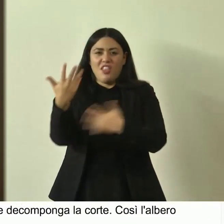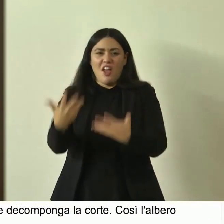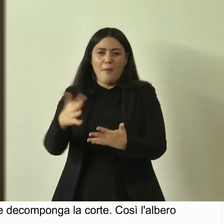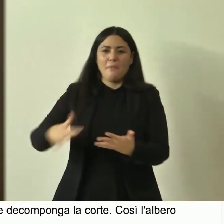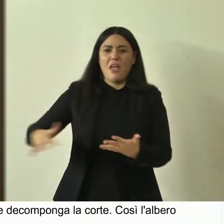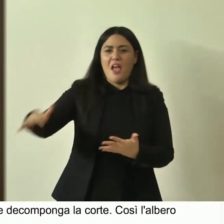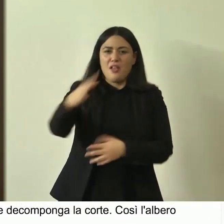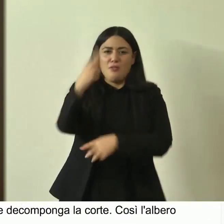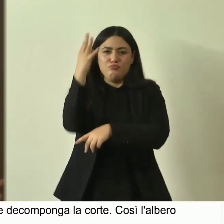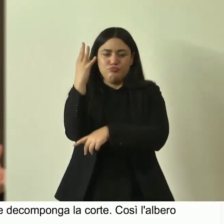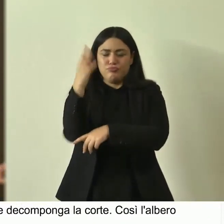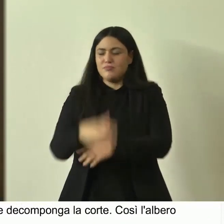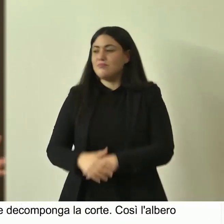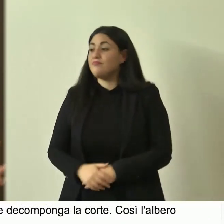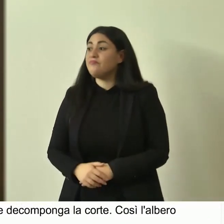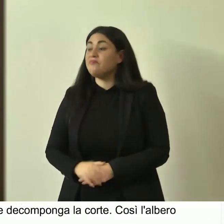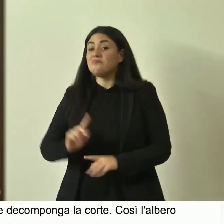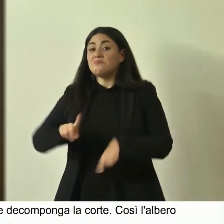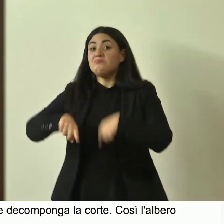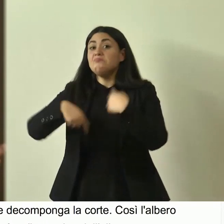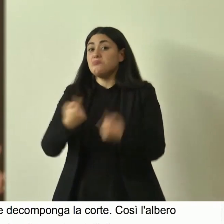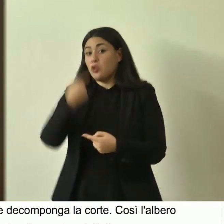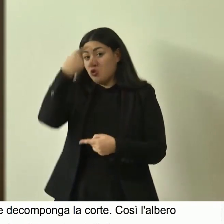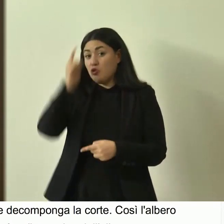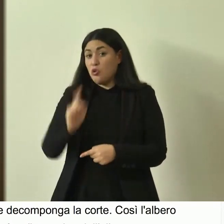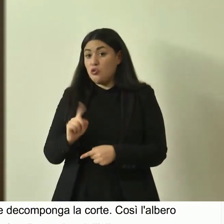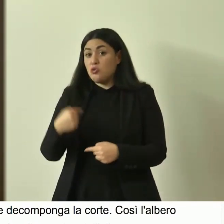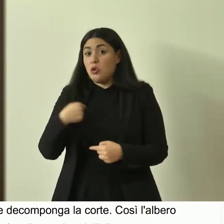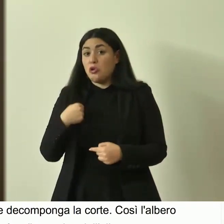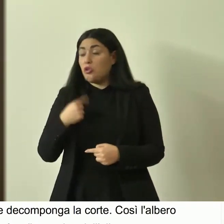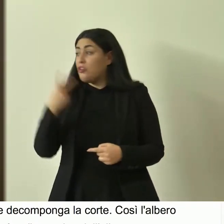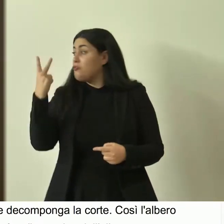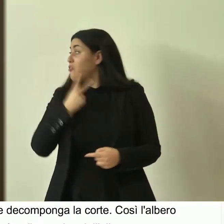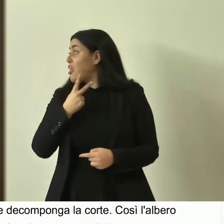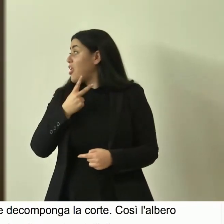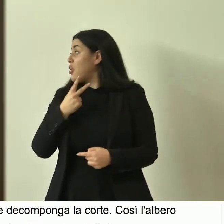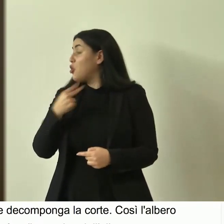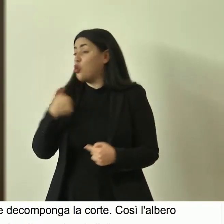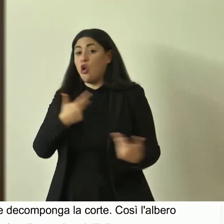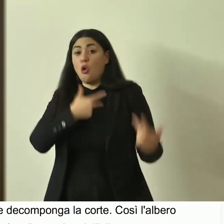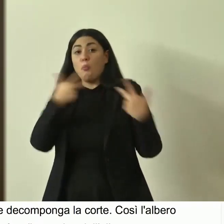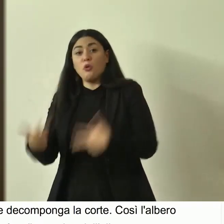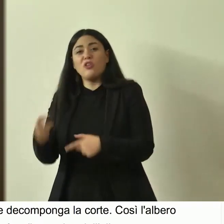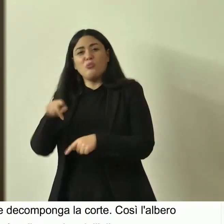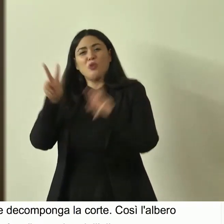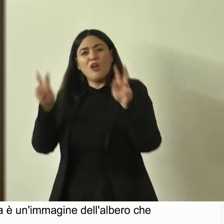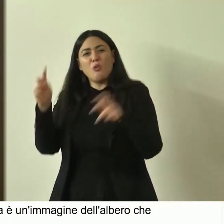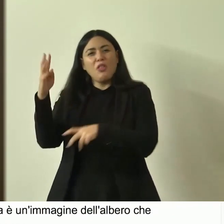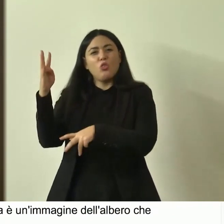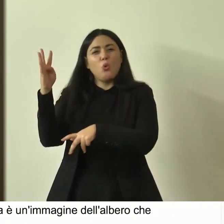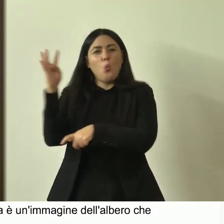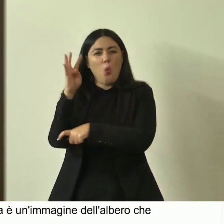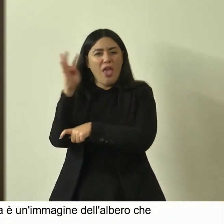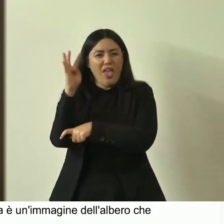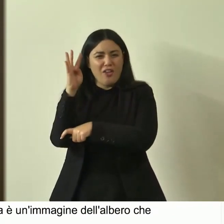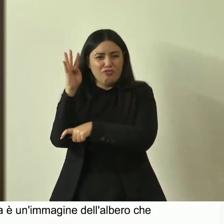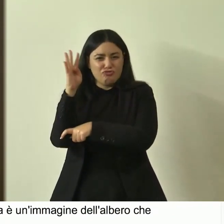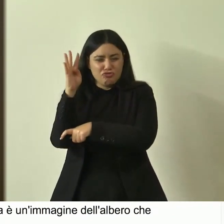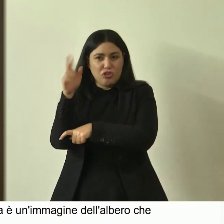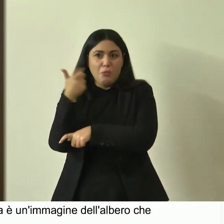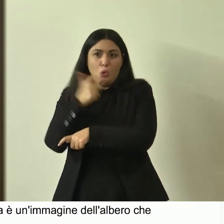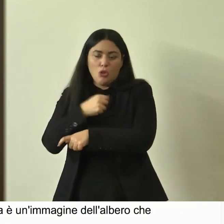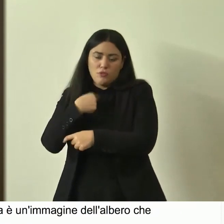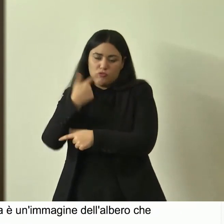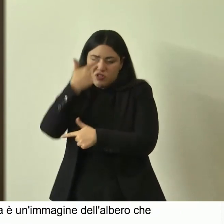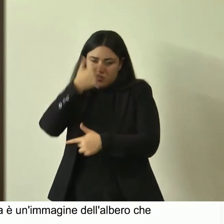sua presenza poi non so io mi ero preso qualche cosa sulle querce perché immaginavo che nel libro